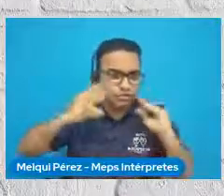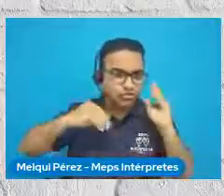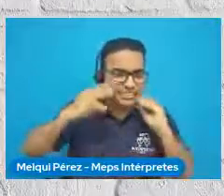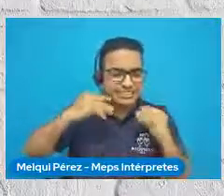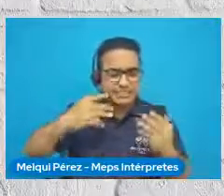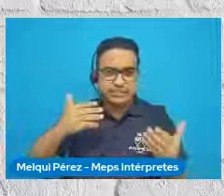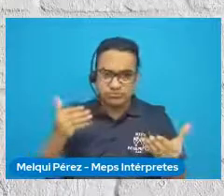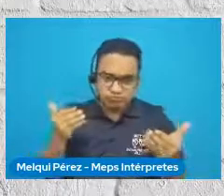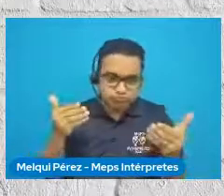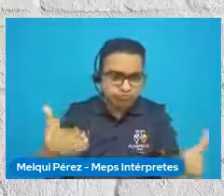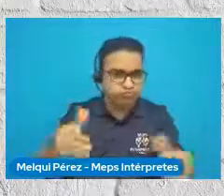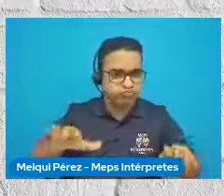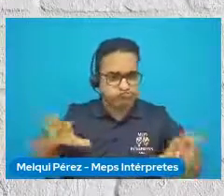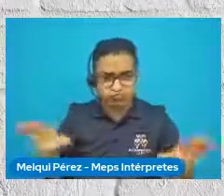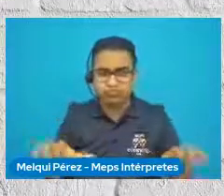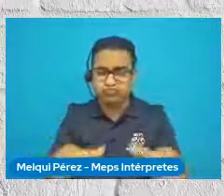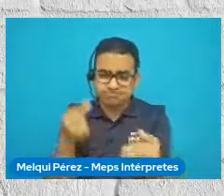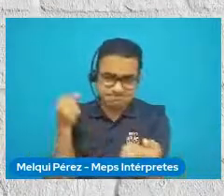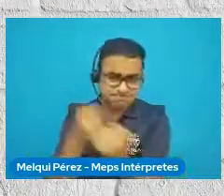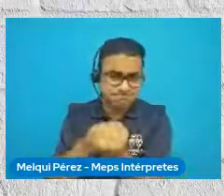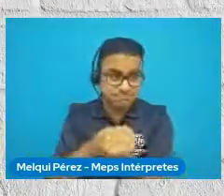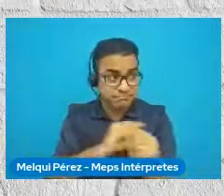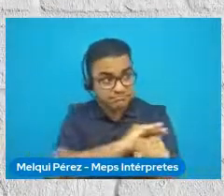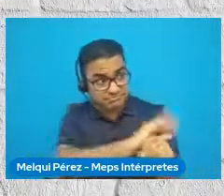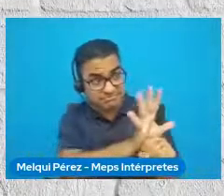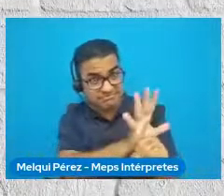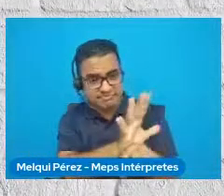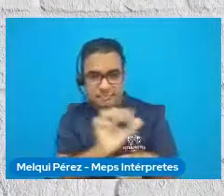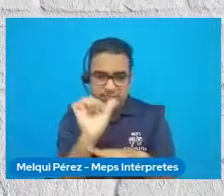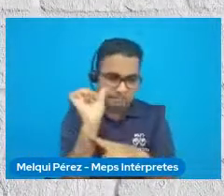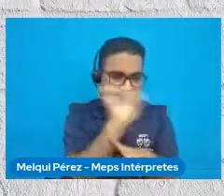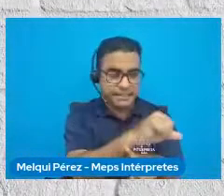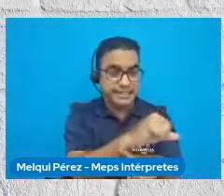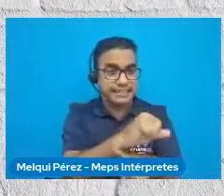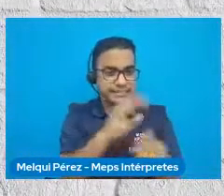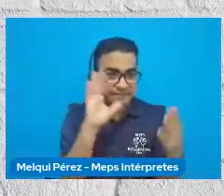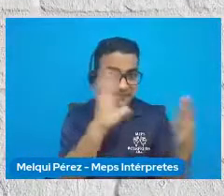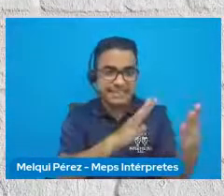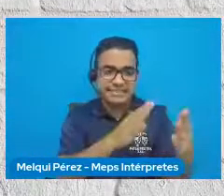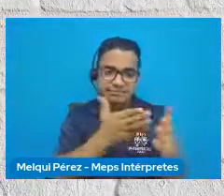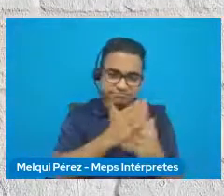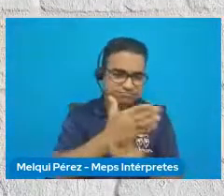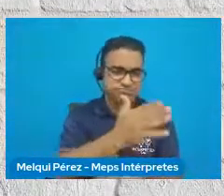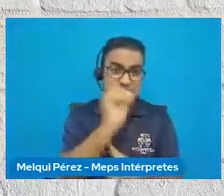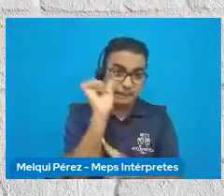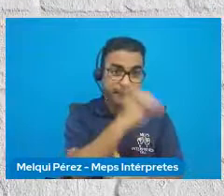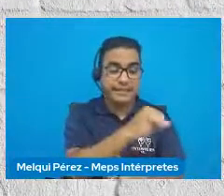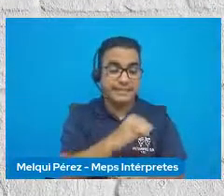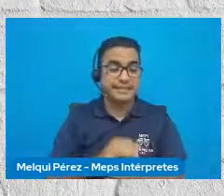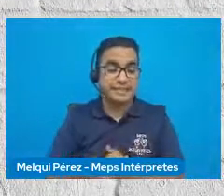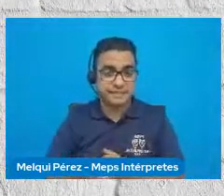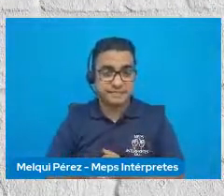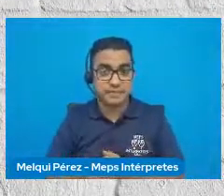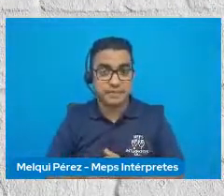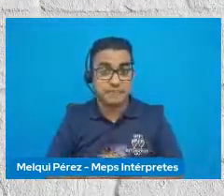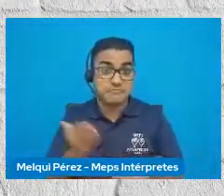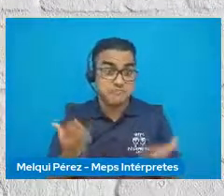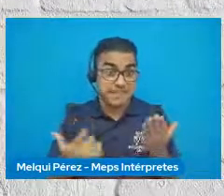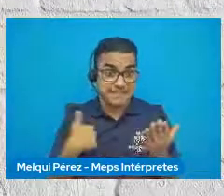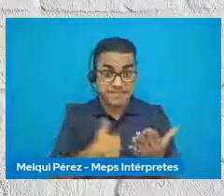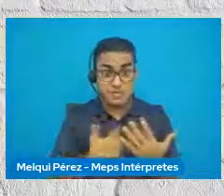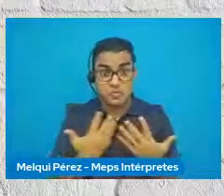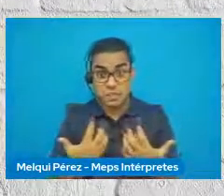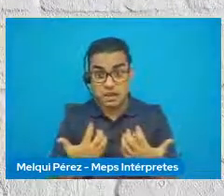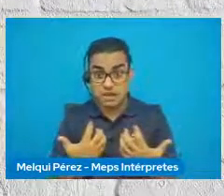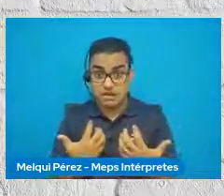sumar a una causa mayor, ganarle a los que seguido a los que seguido. Puede que nuestra voluntad no sea la